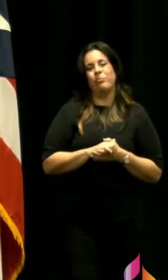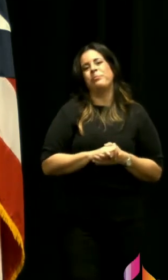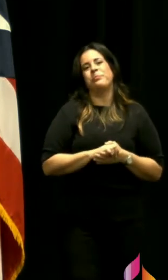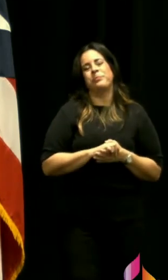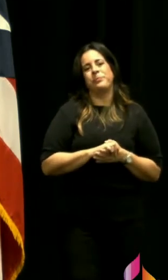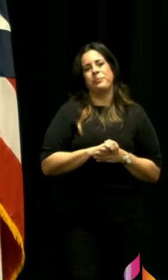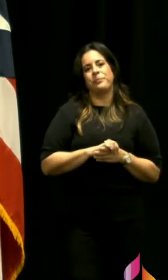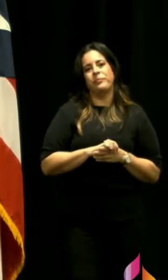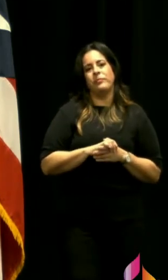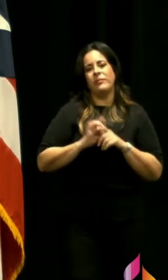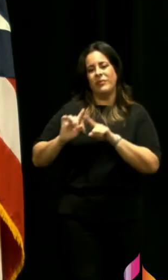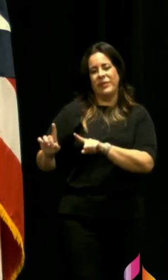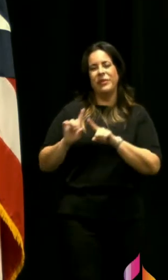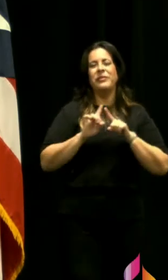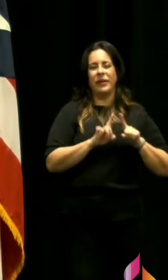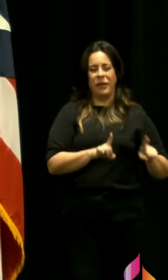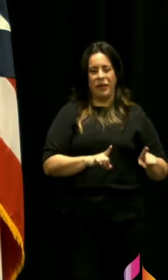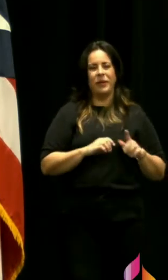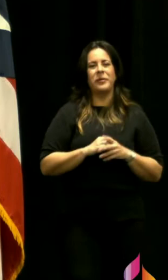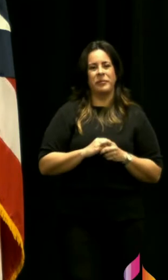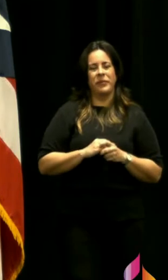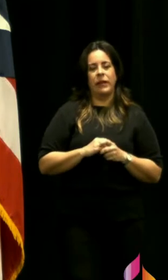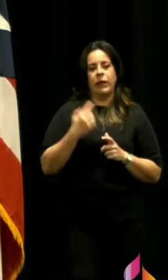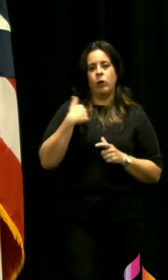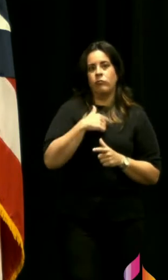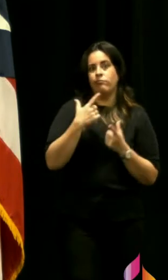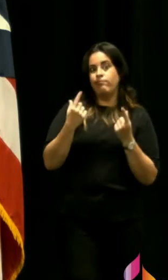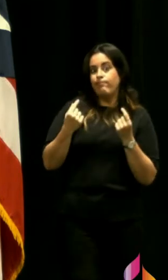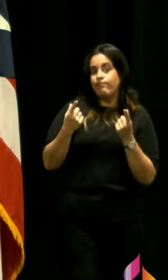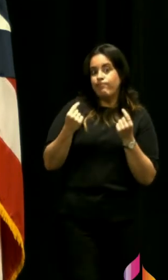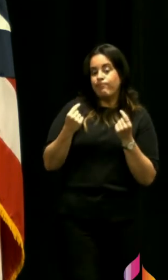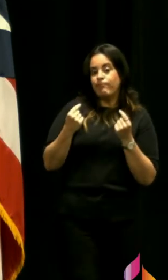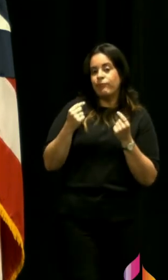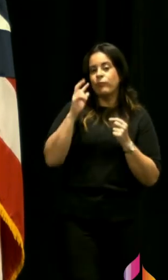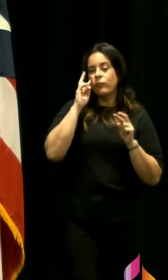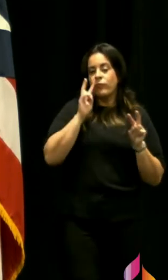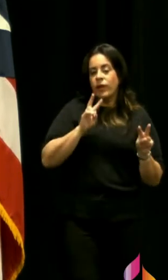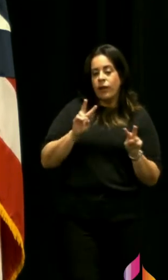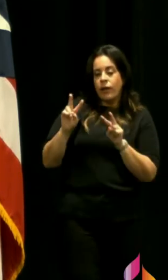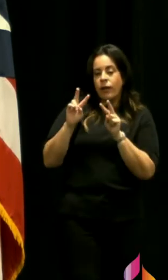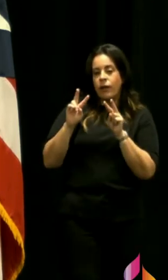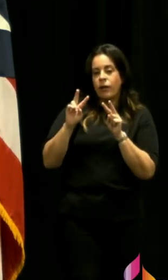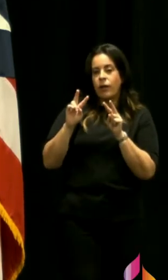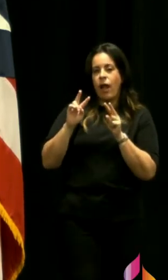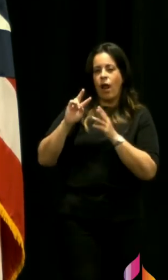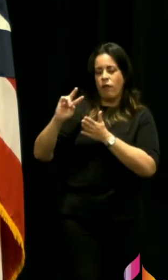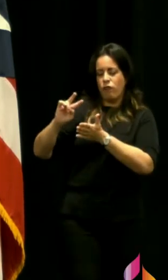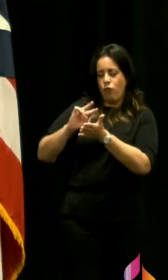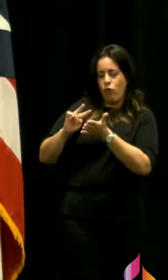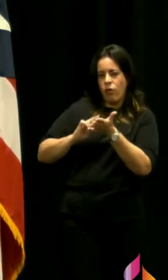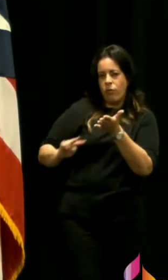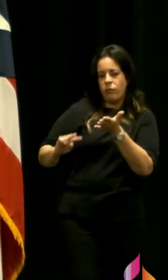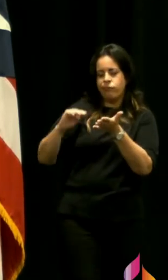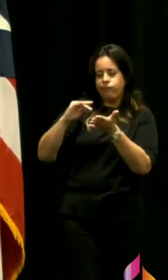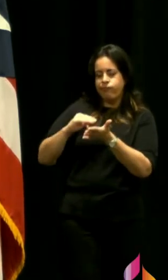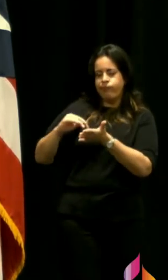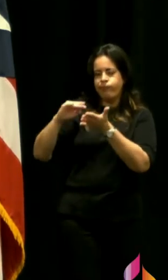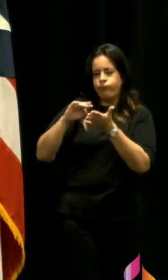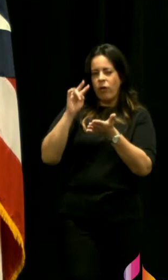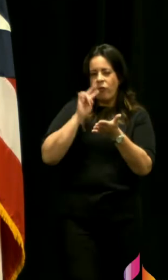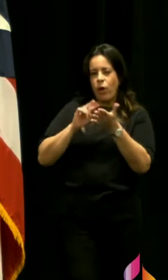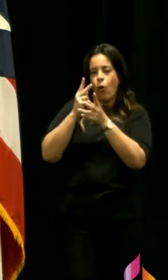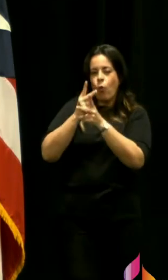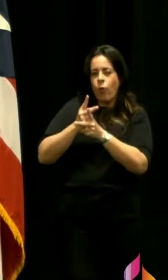son diferentes y lo que hay que hacer es ver bien estudiar el informe de la comisión la